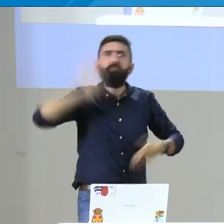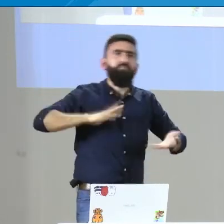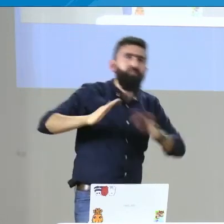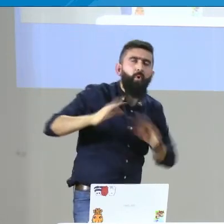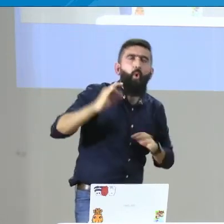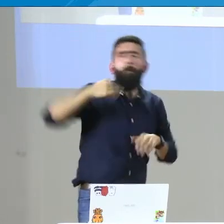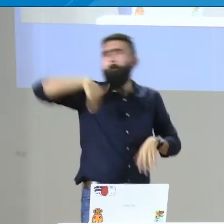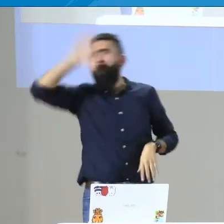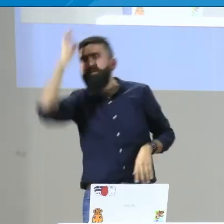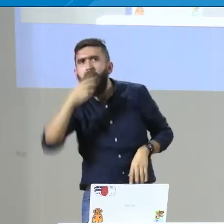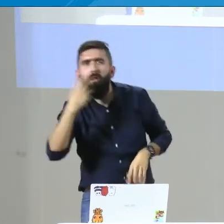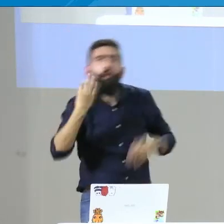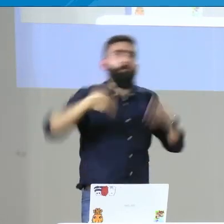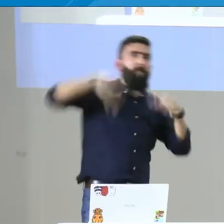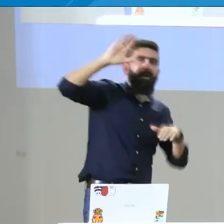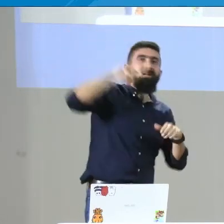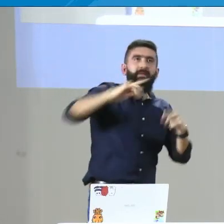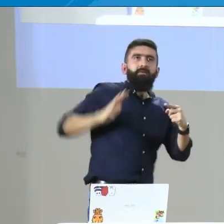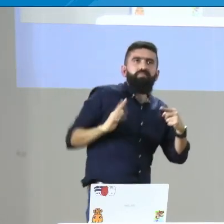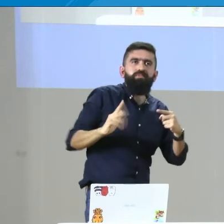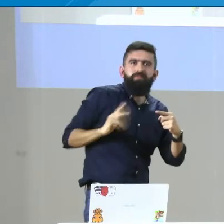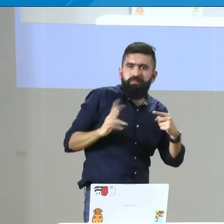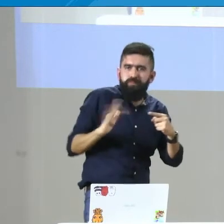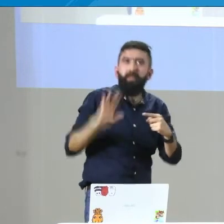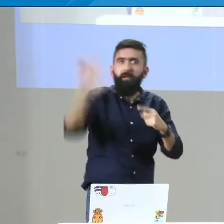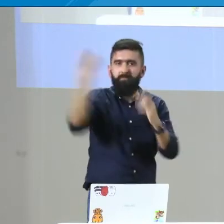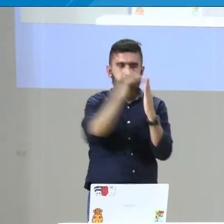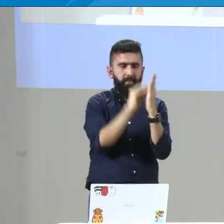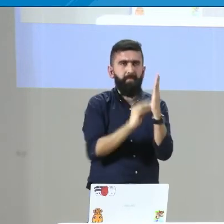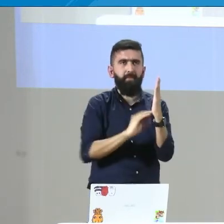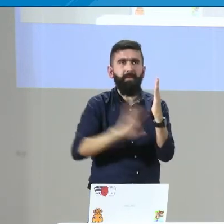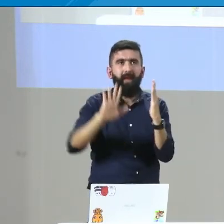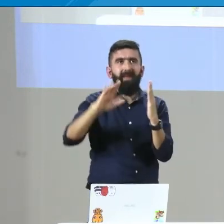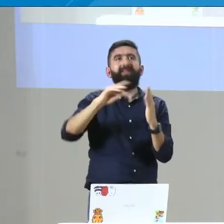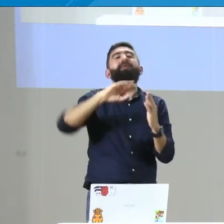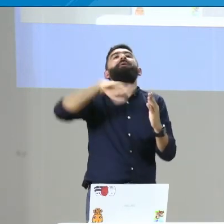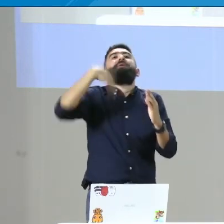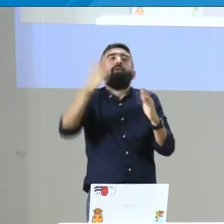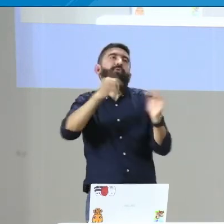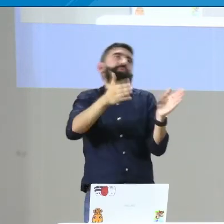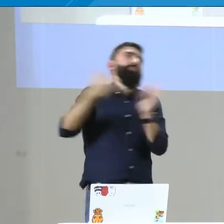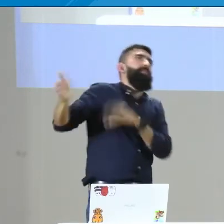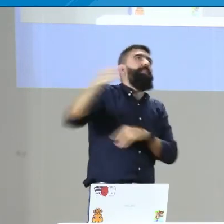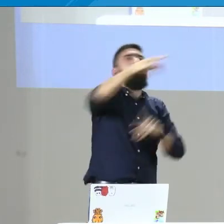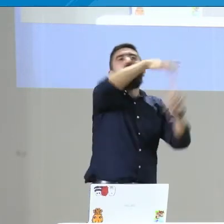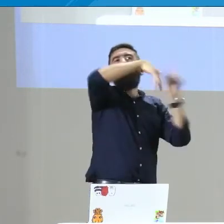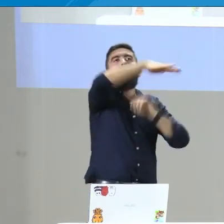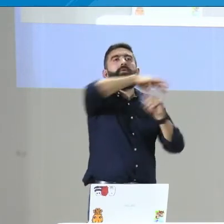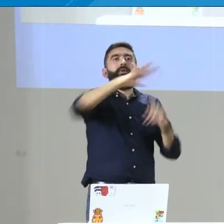bien, cómo están las personas sordas dentro del contexto educativo, utilizan más la lengua de señas, utilizan más la parte oral,